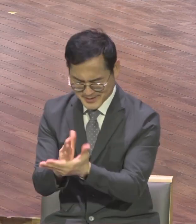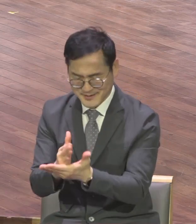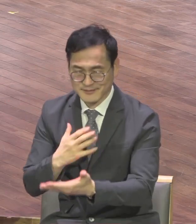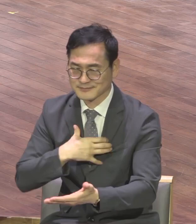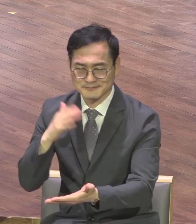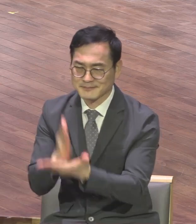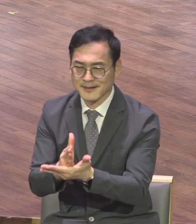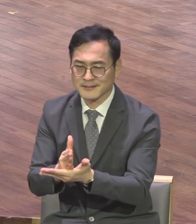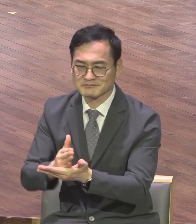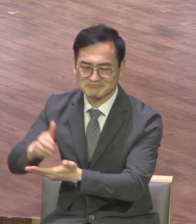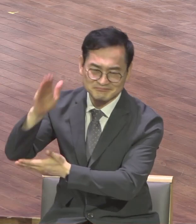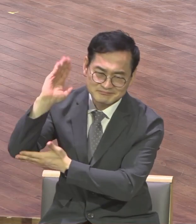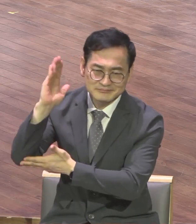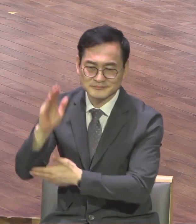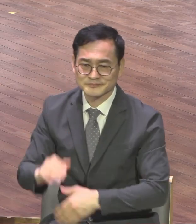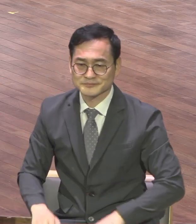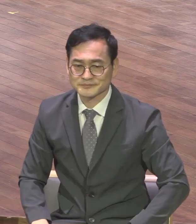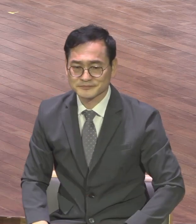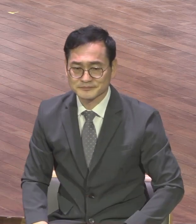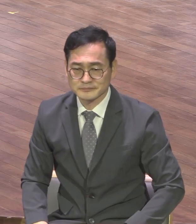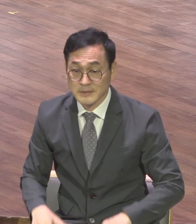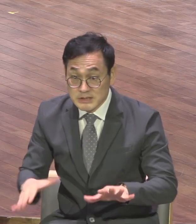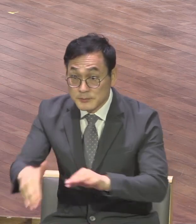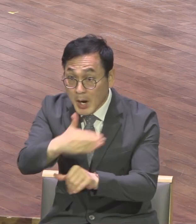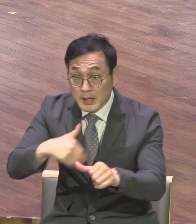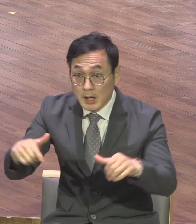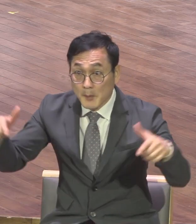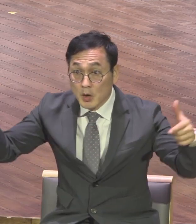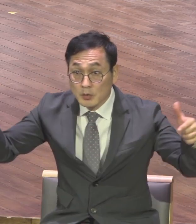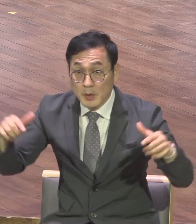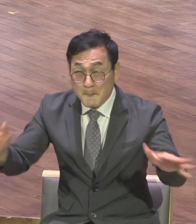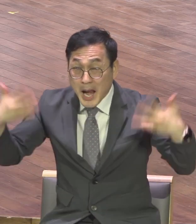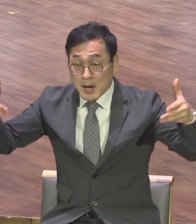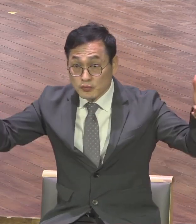상황이 변하지 않는데 안심하라고 극기하지 말라고